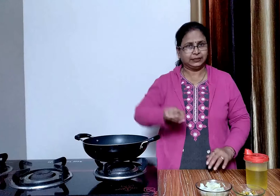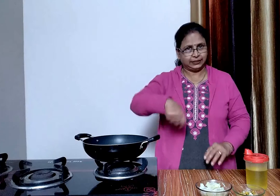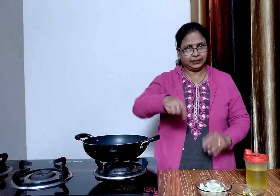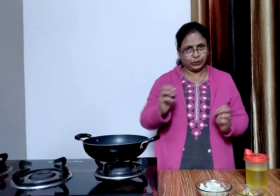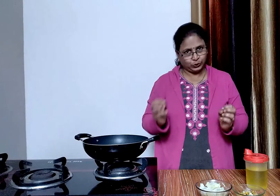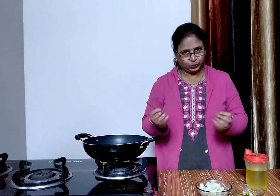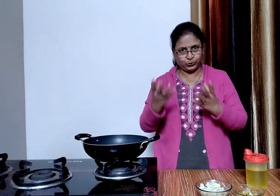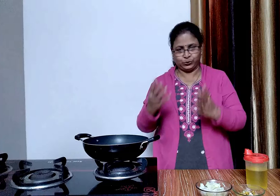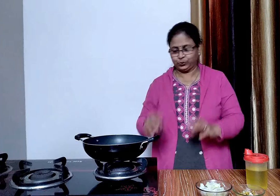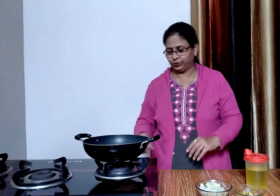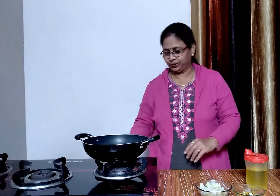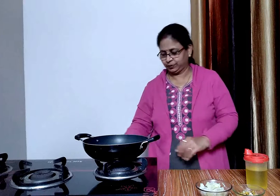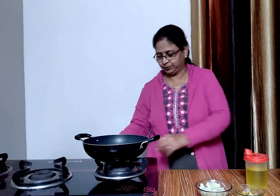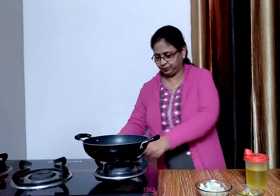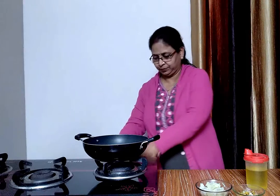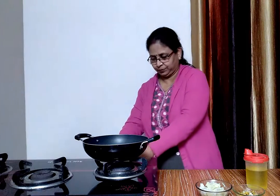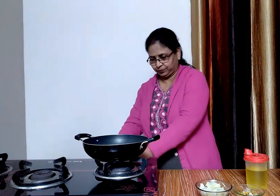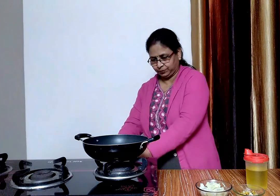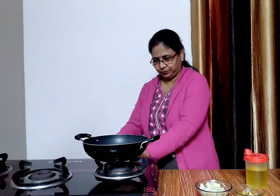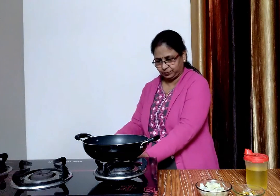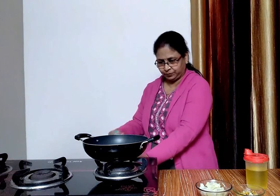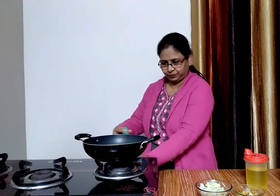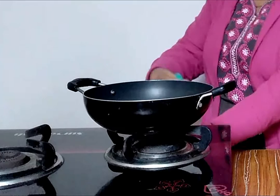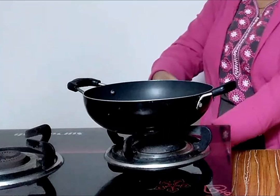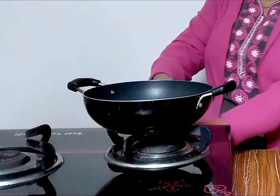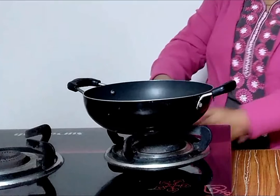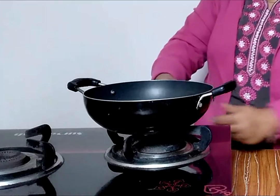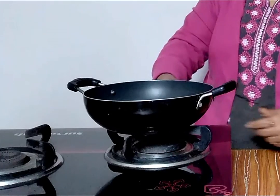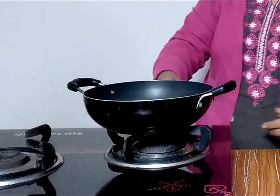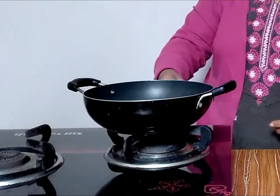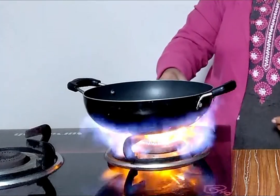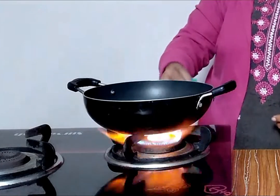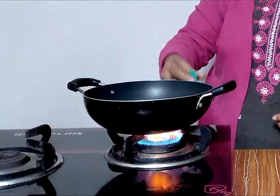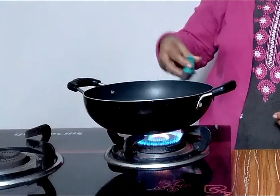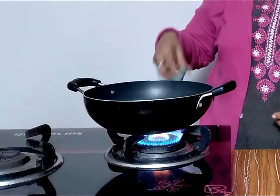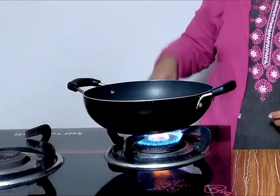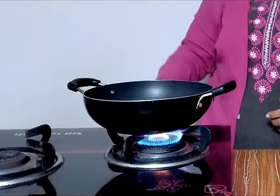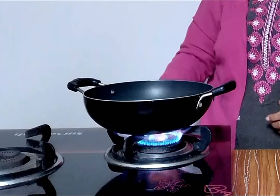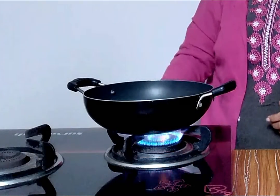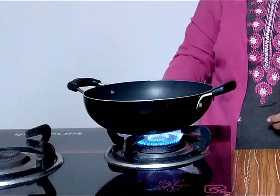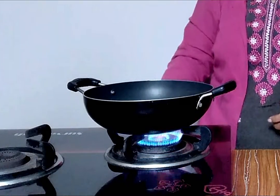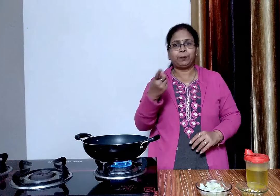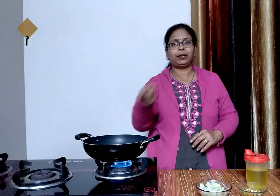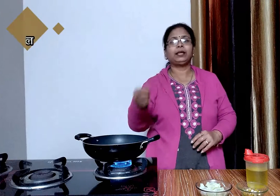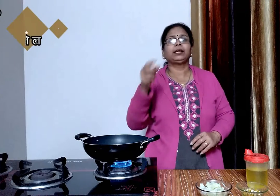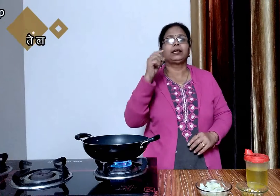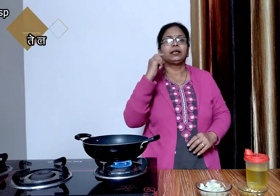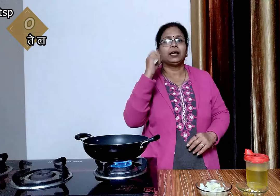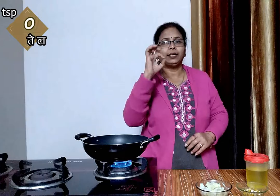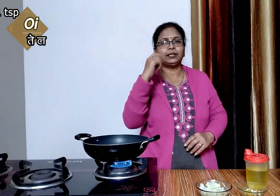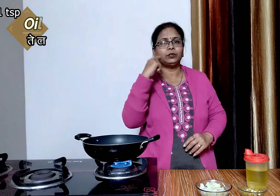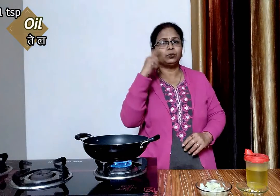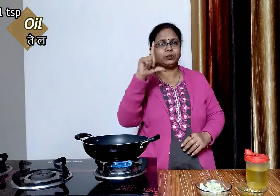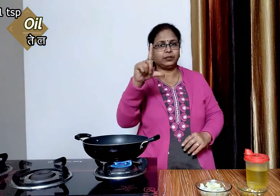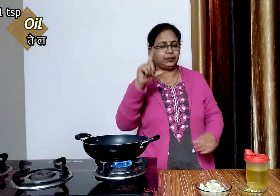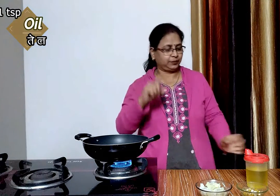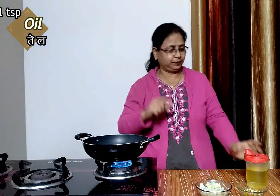आए बनाना शुरू करते हैं सबसे पहले कडाई गरम करेंगे अब उसमें एक छोटी चमच ऑईल डालेंगे